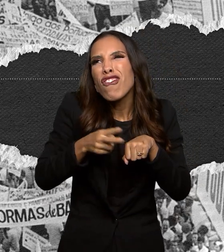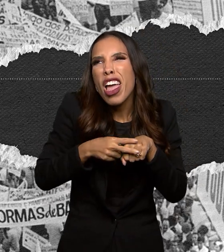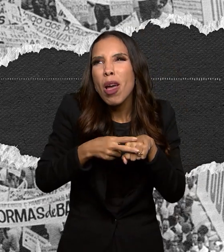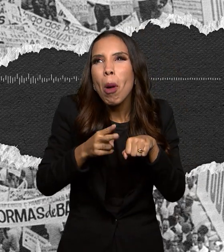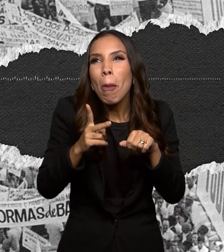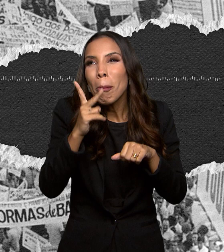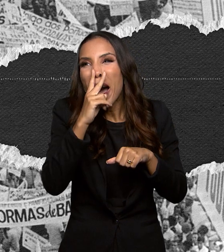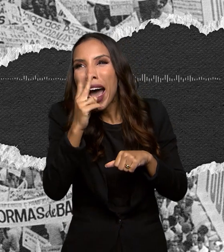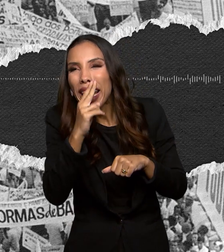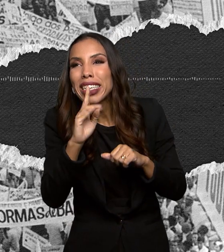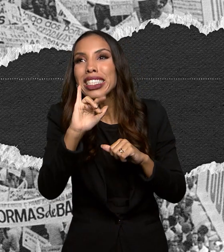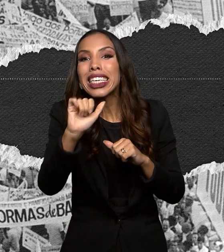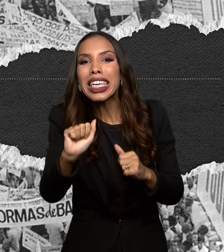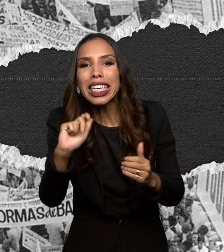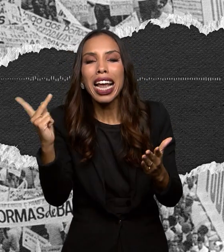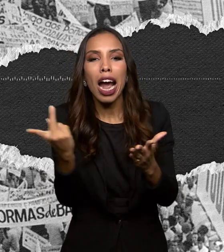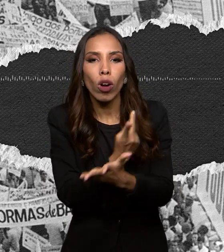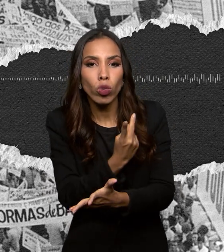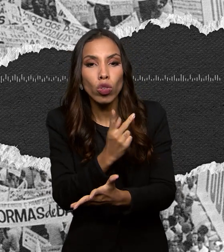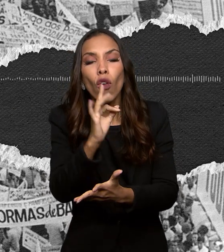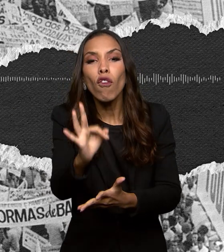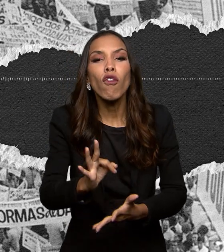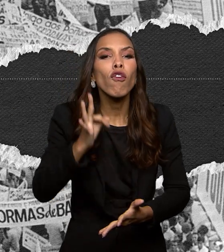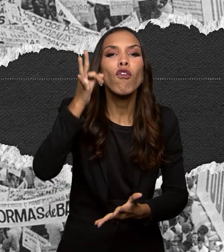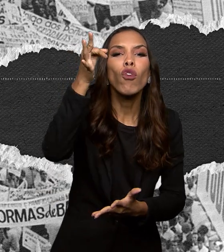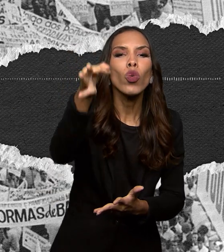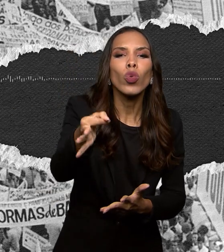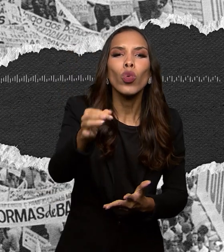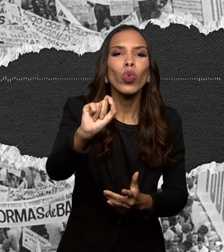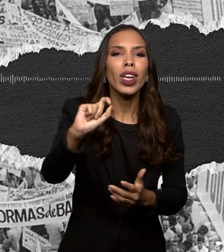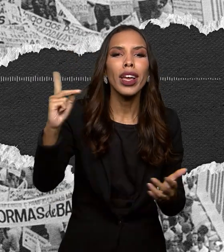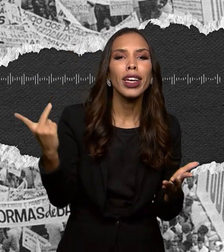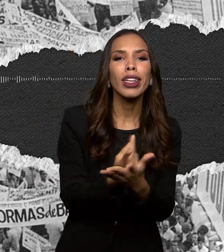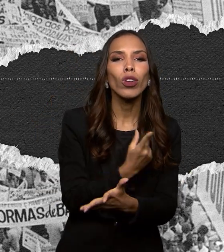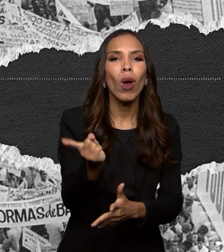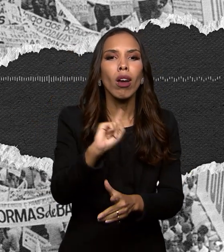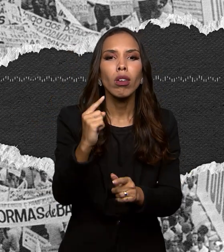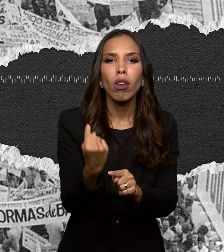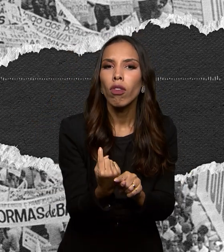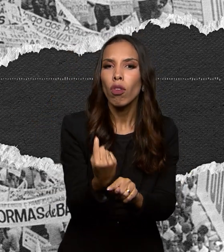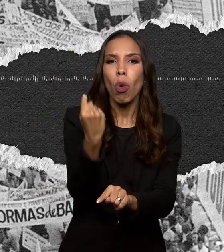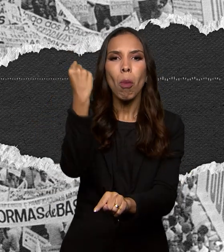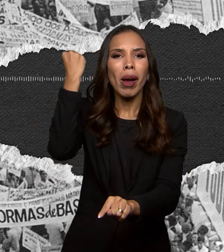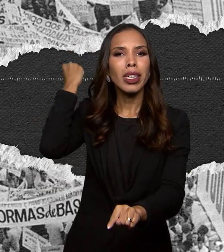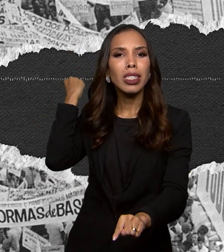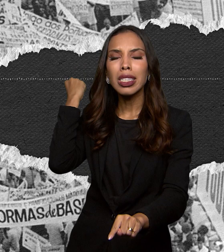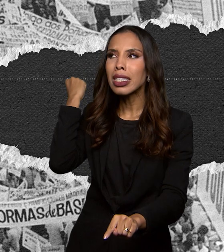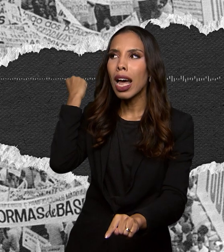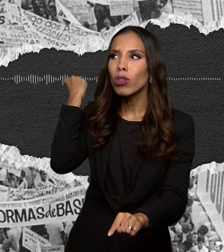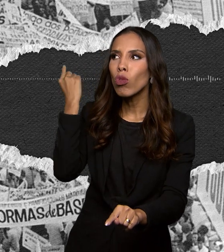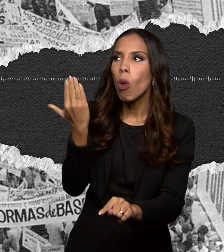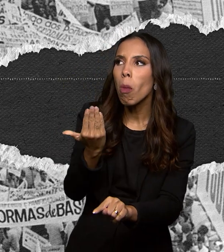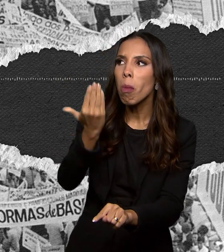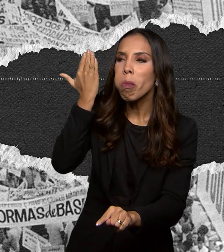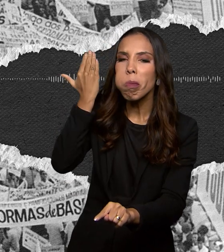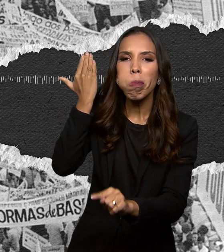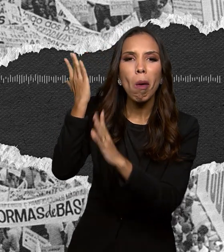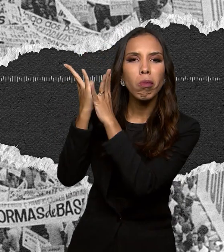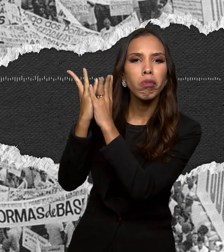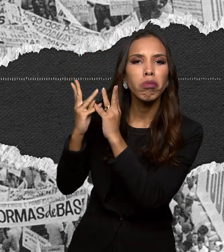é o futuro do pretérito. Um futuro que não deu certo, que ficou no passado sem nunca ter conseguido virar presente. Eu acho